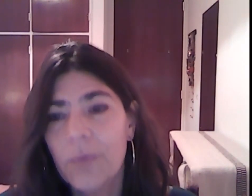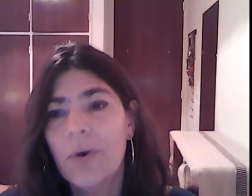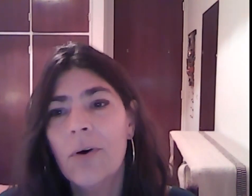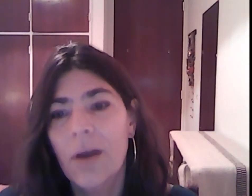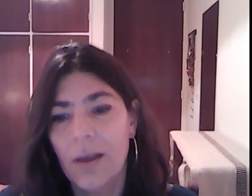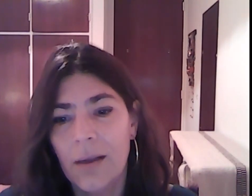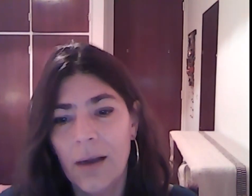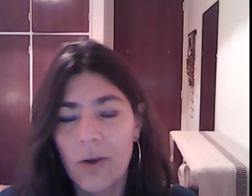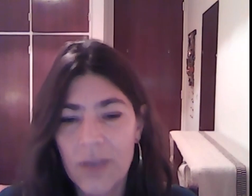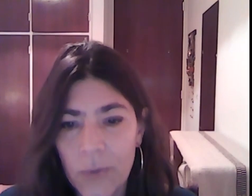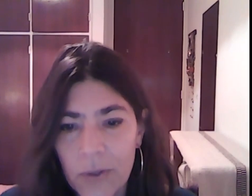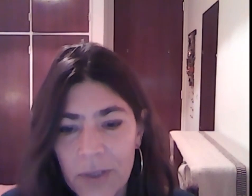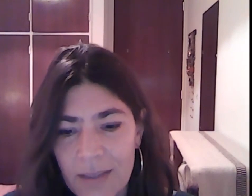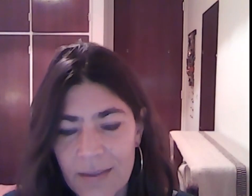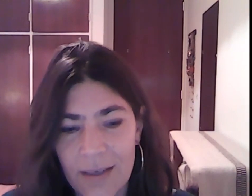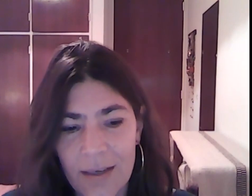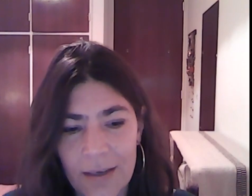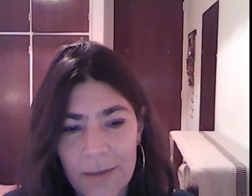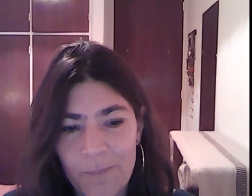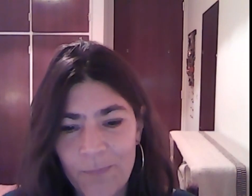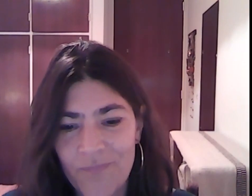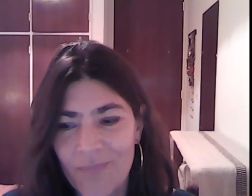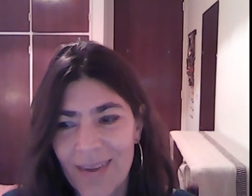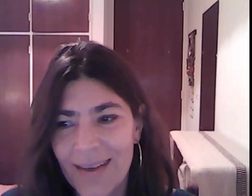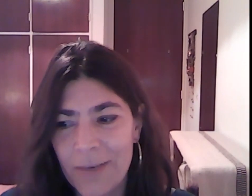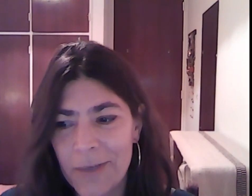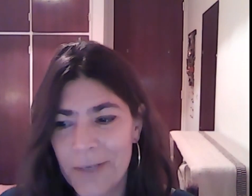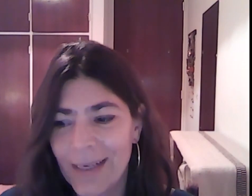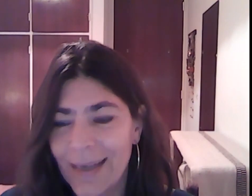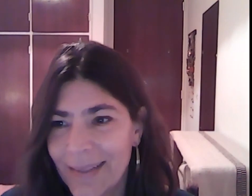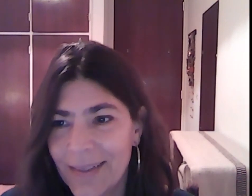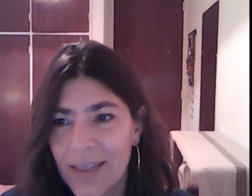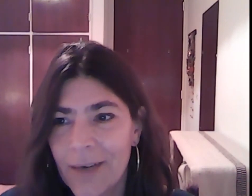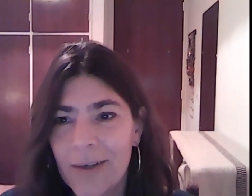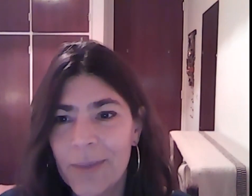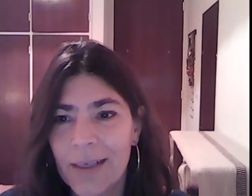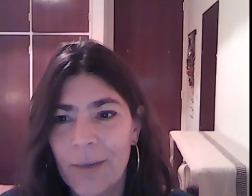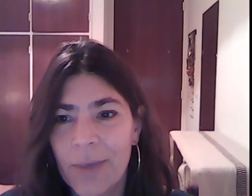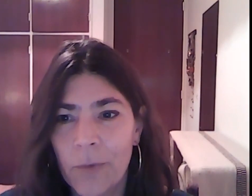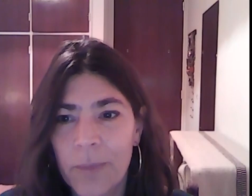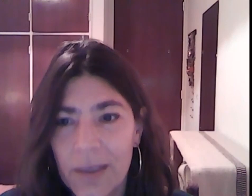a los autores y, bueno, me encanta este trabajo para compartir,